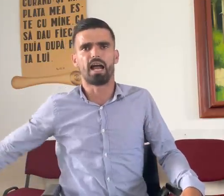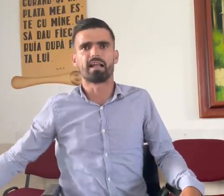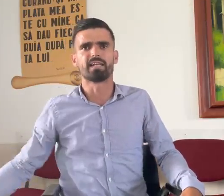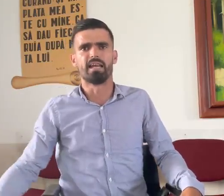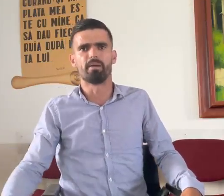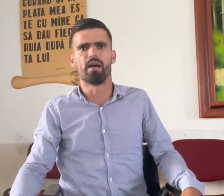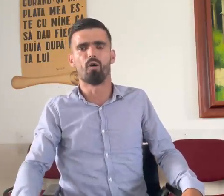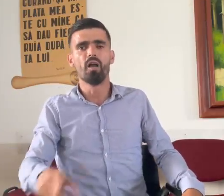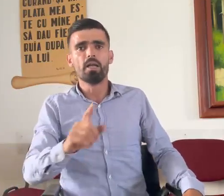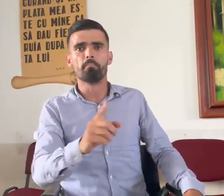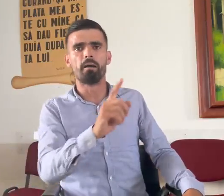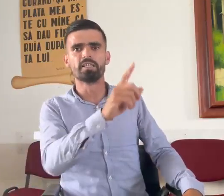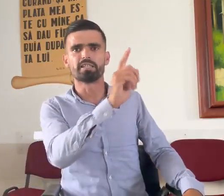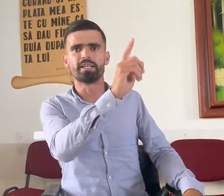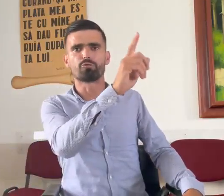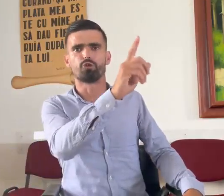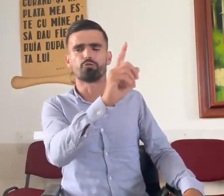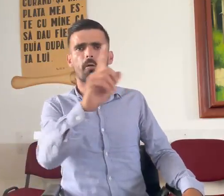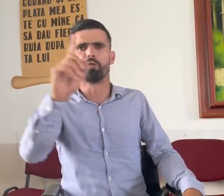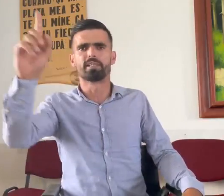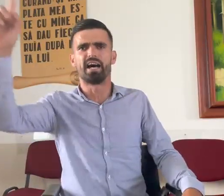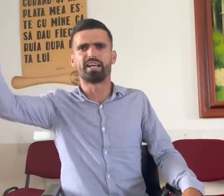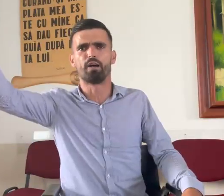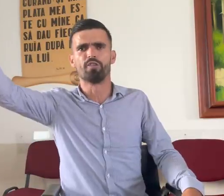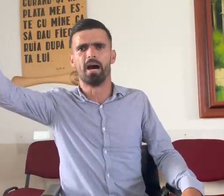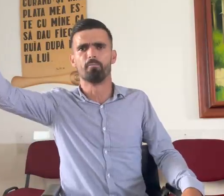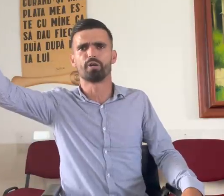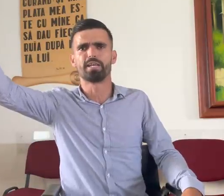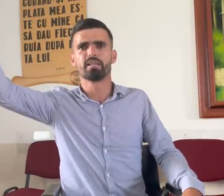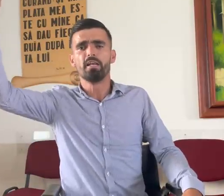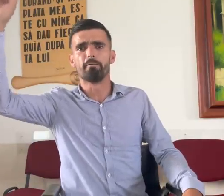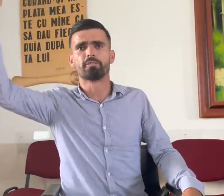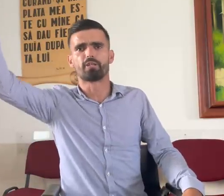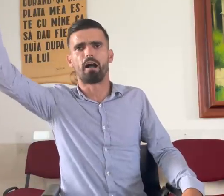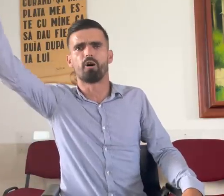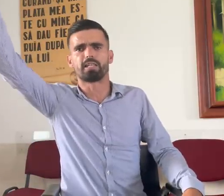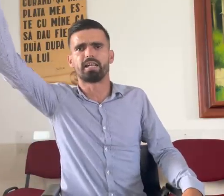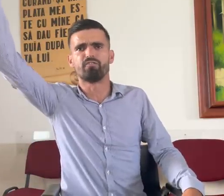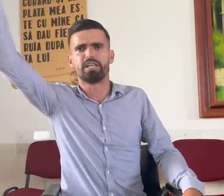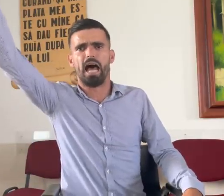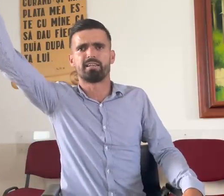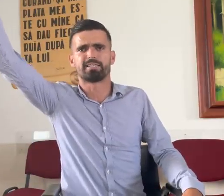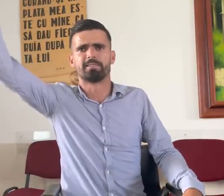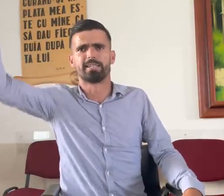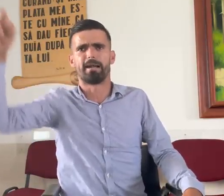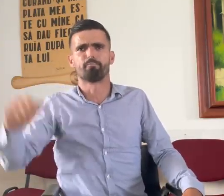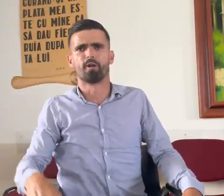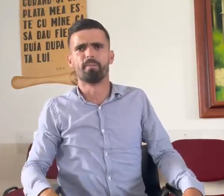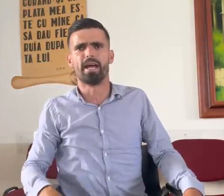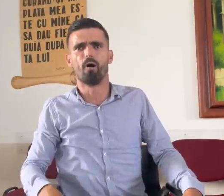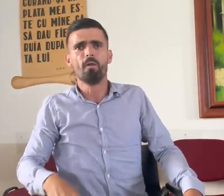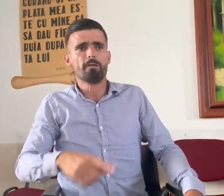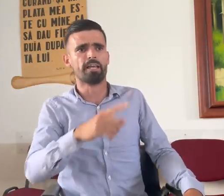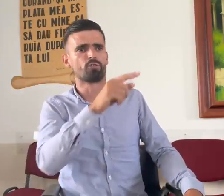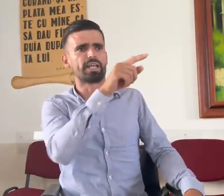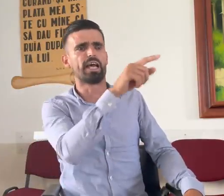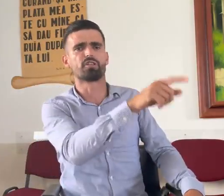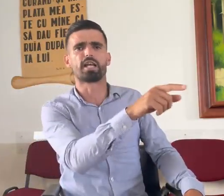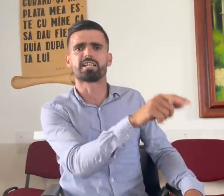fratele meu. M-am întâlnit cu Domnul, dar eu n-am murit, pentru că a hotărât viață-mi dreptul meu, pentru că El și-a